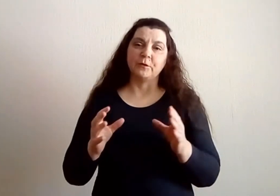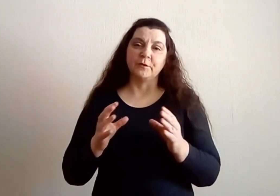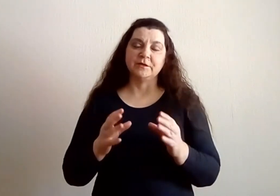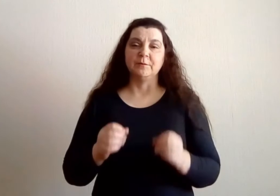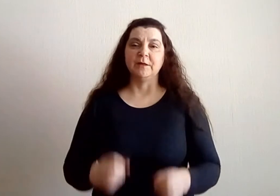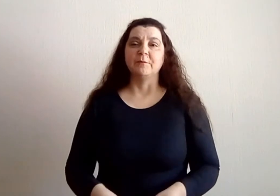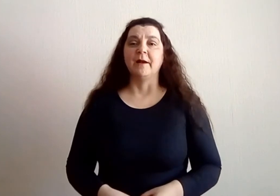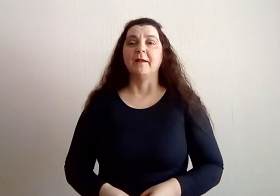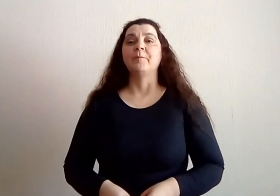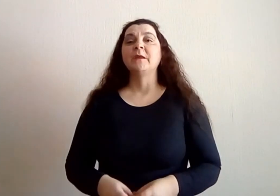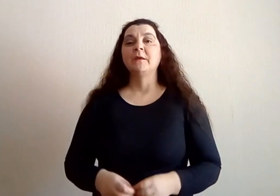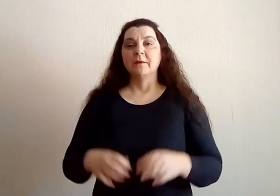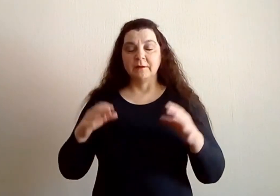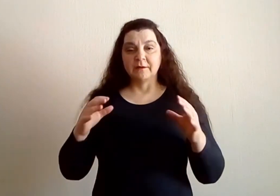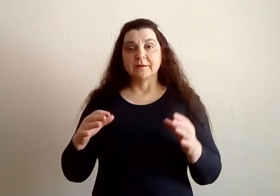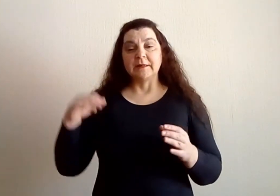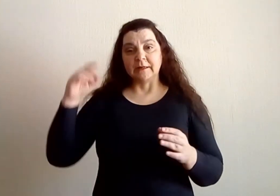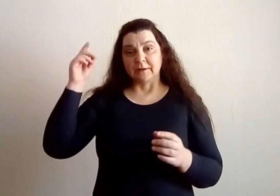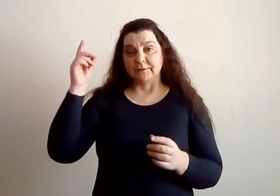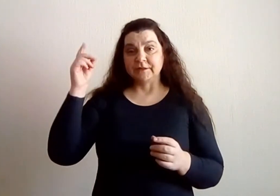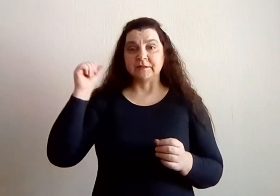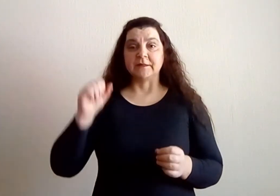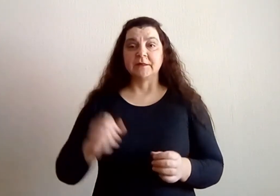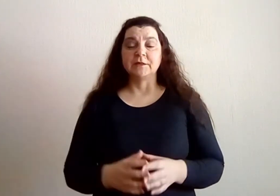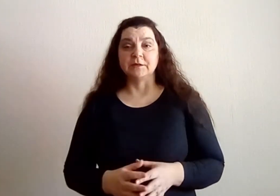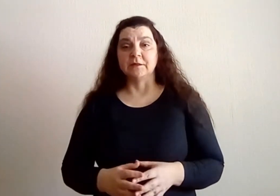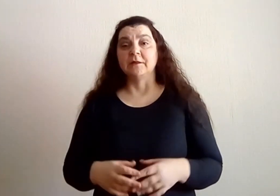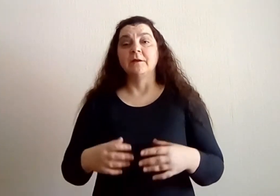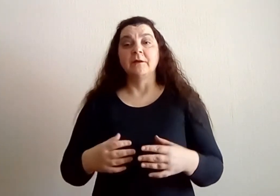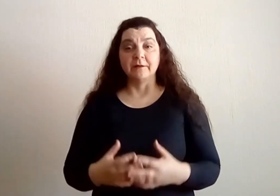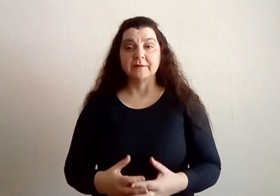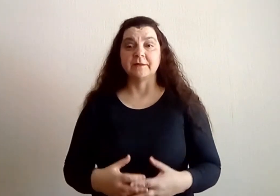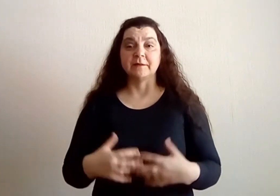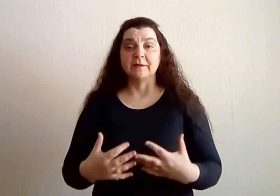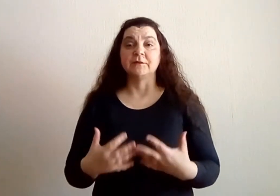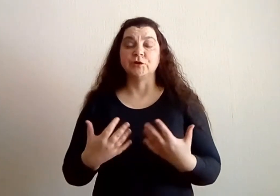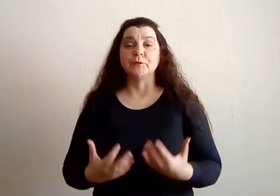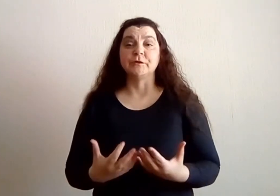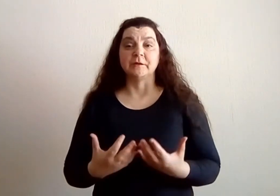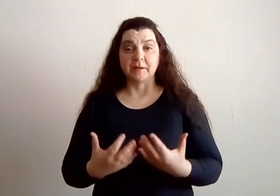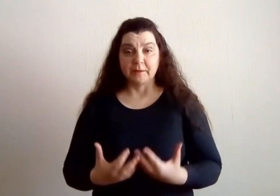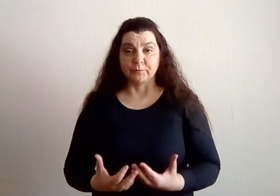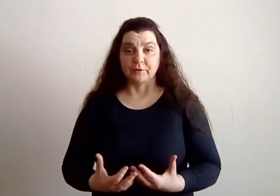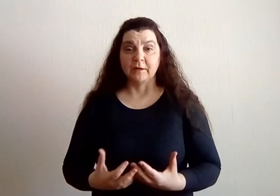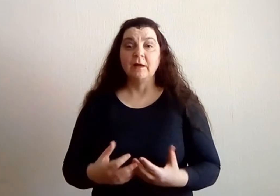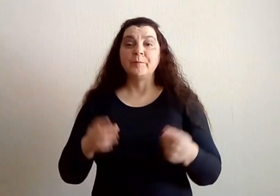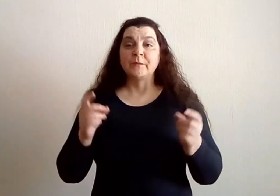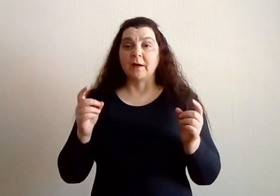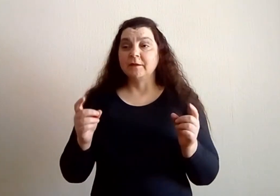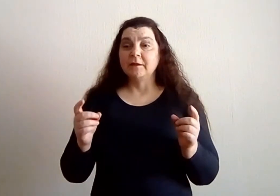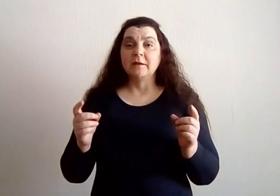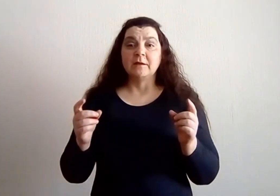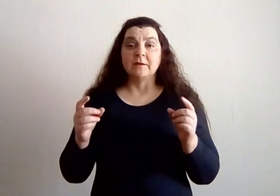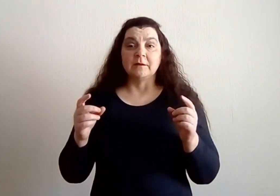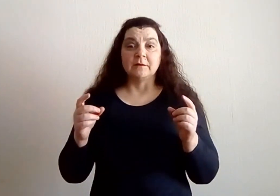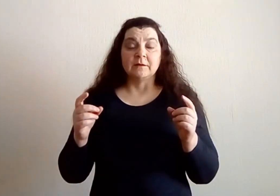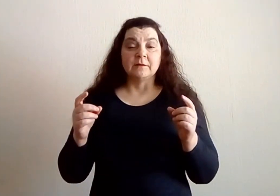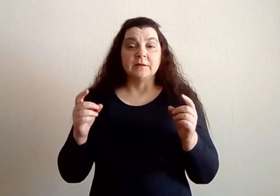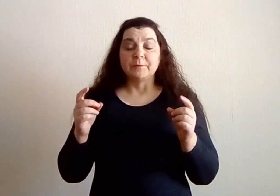очень минимальный. И когда вышестоящие лица от них чего-то требуют, они не